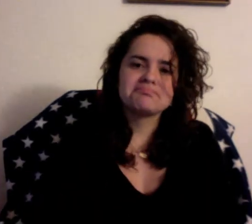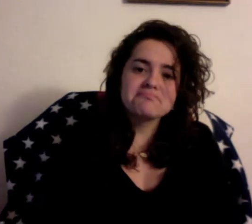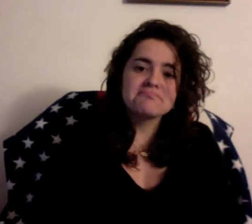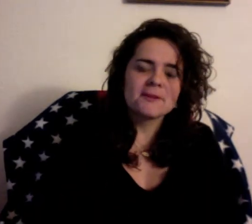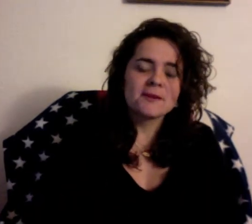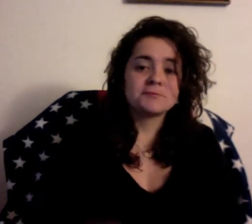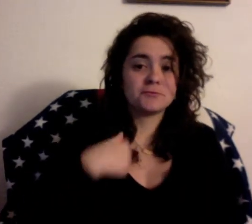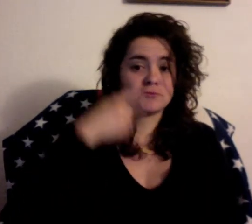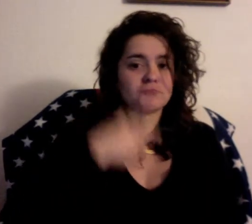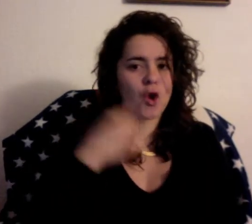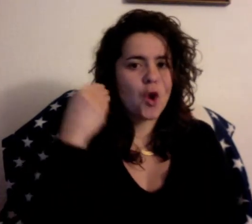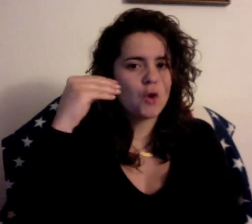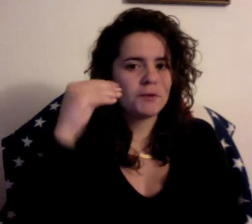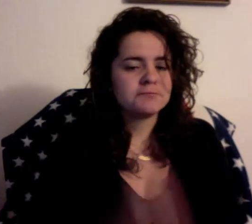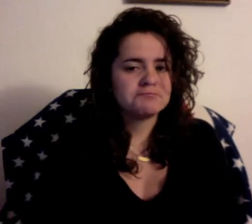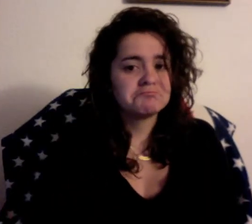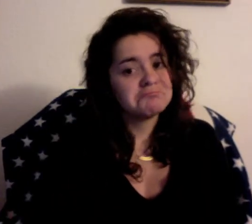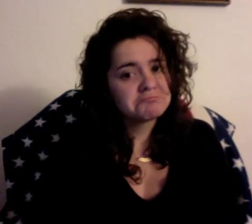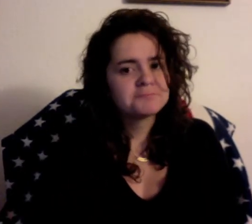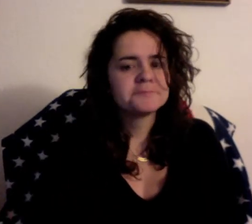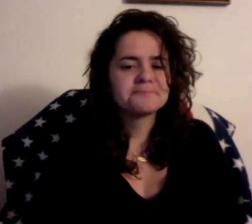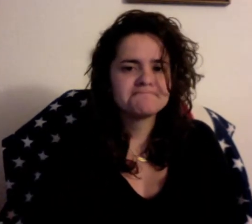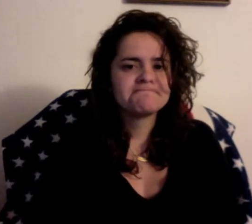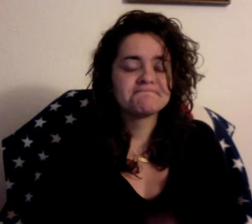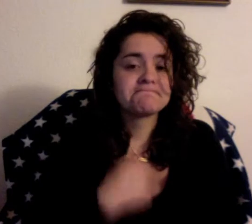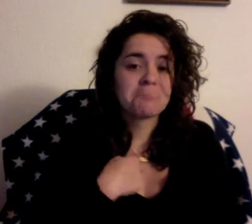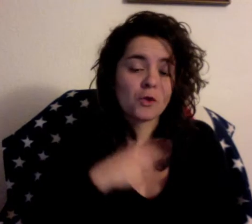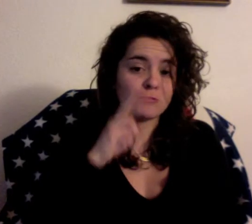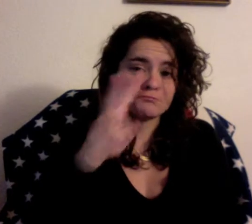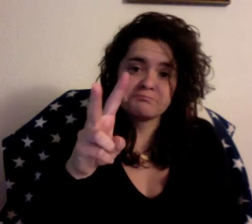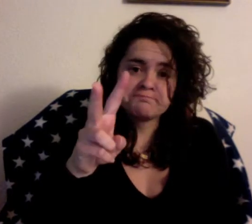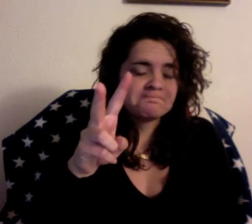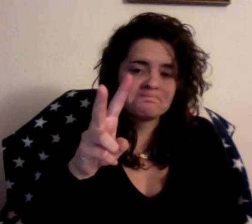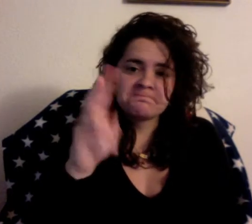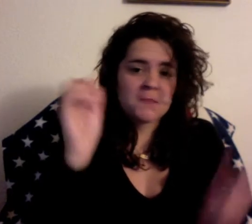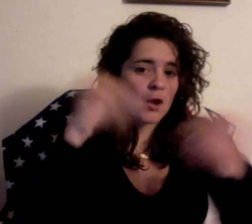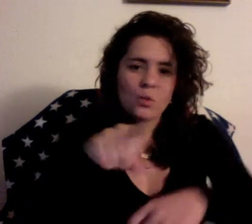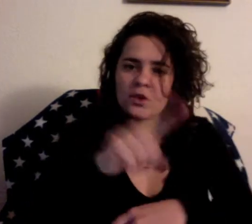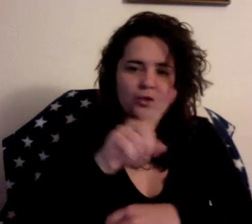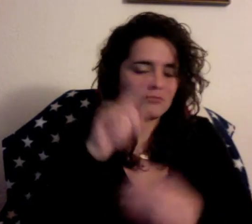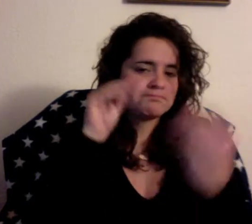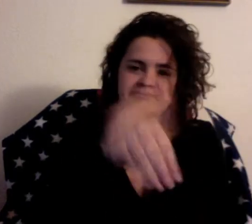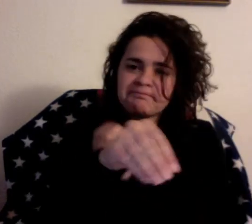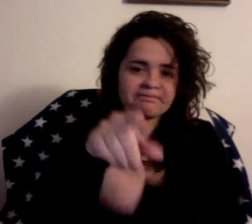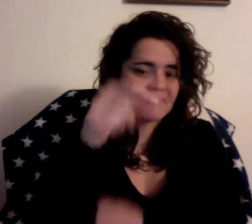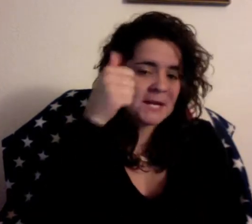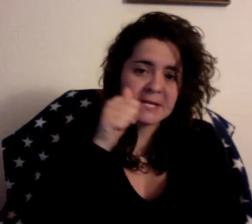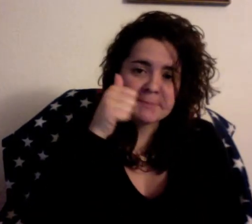porque tengo trabajo Yo le vine y me dice que ya no se lo he puesto, yo no me lo he quedado Yo soy empleo de BBVA, apoya a las pymes y autónomos que